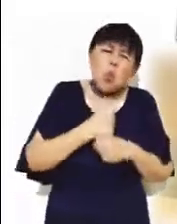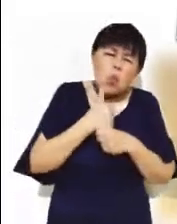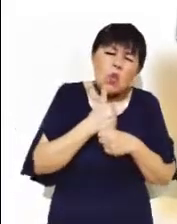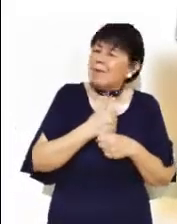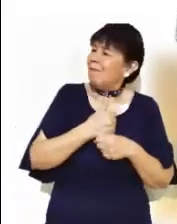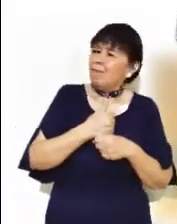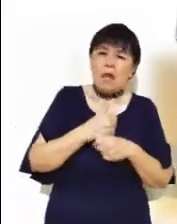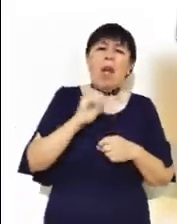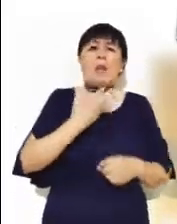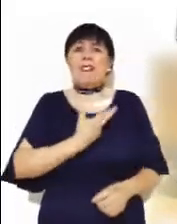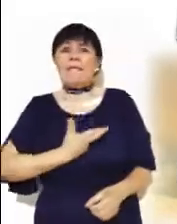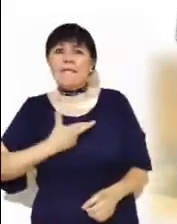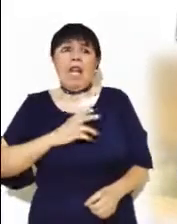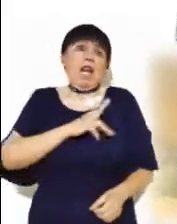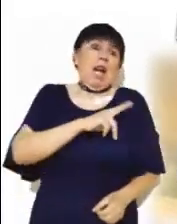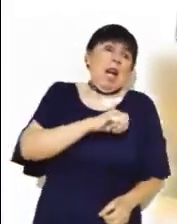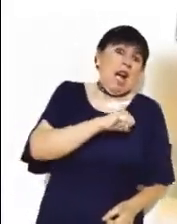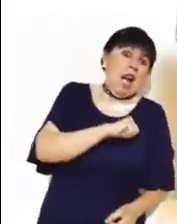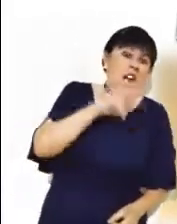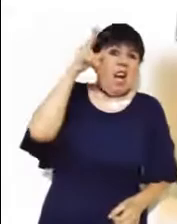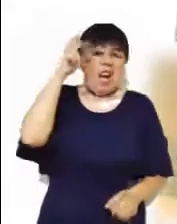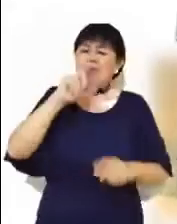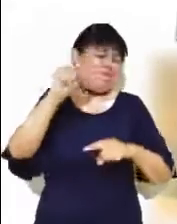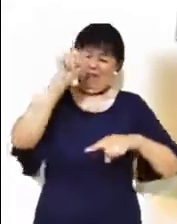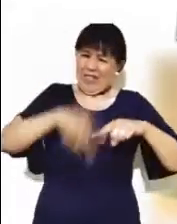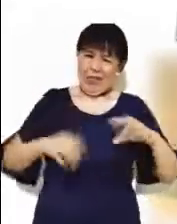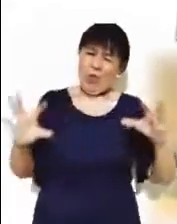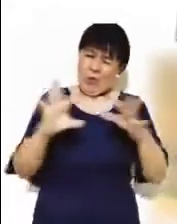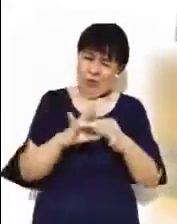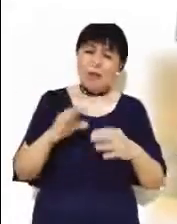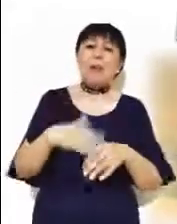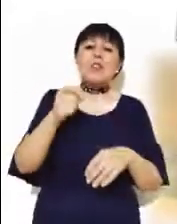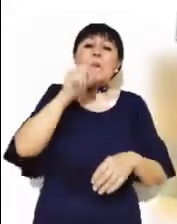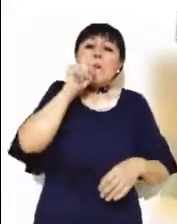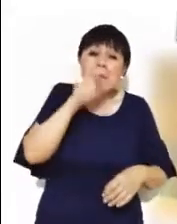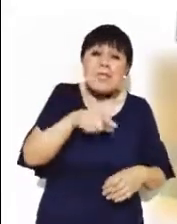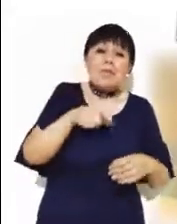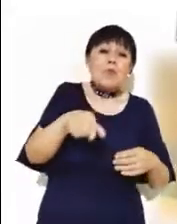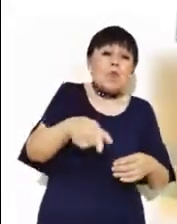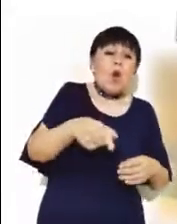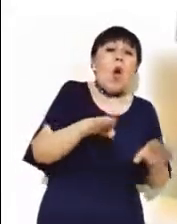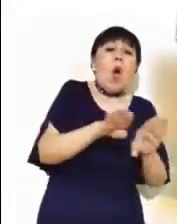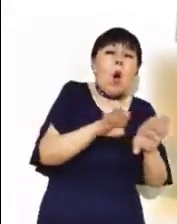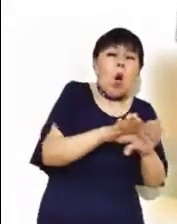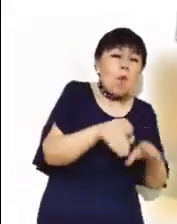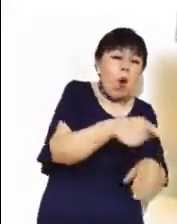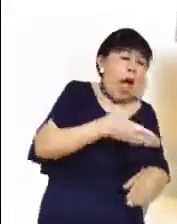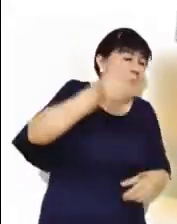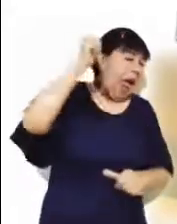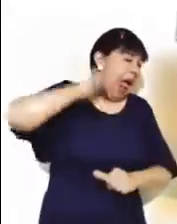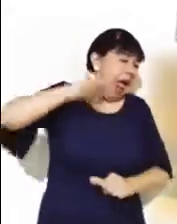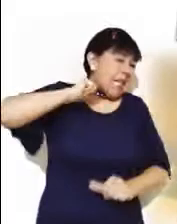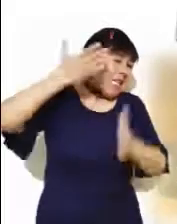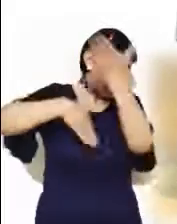que supere las ambiciones y los egoísmos. Es la misma unidad que buscaban con sus limitaciones e imperfecciones los